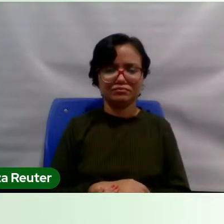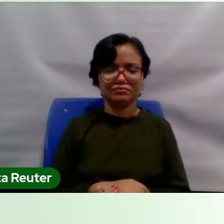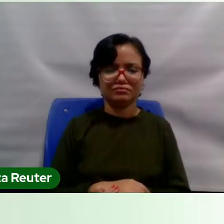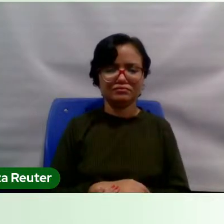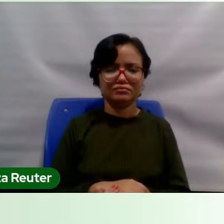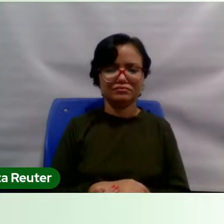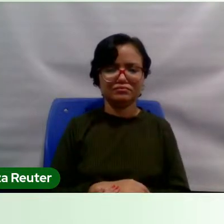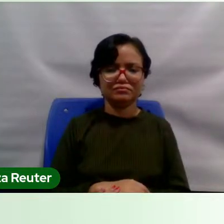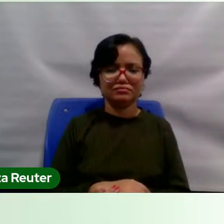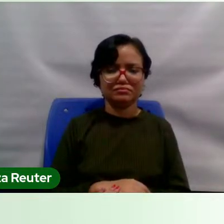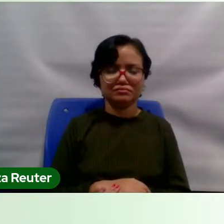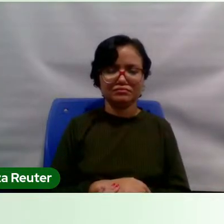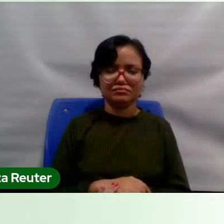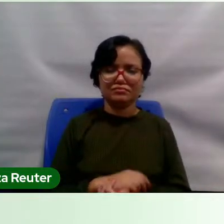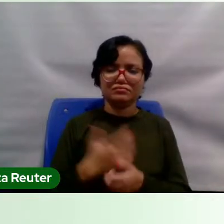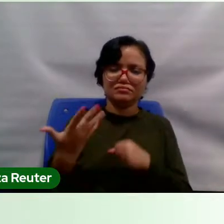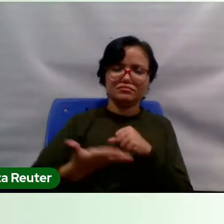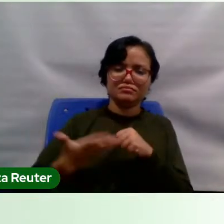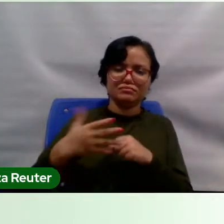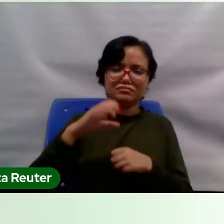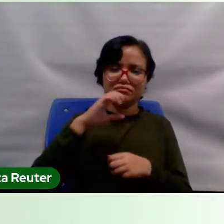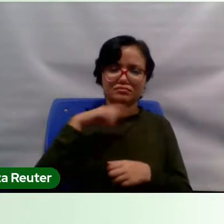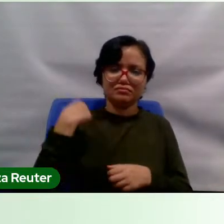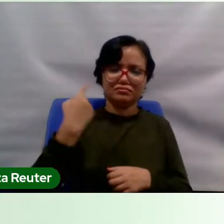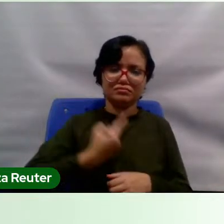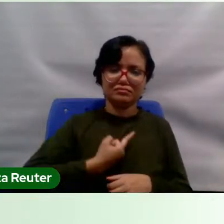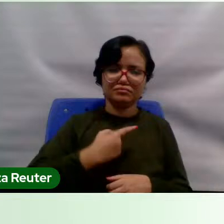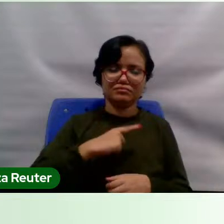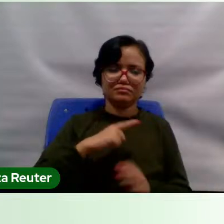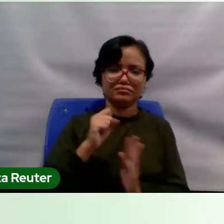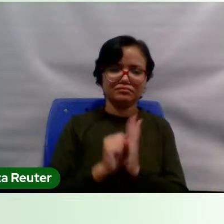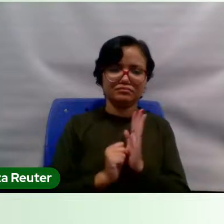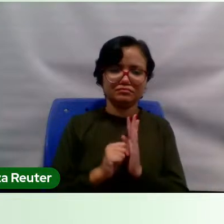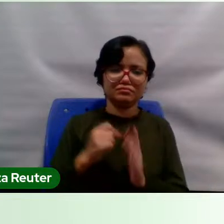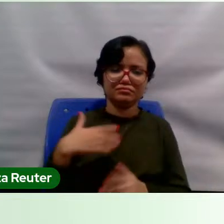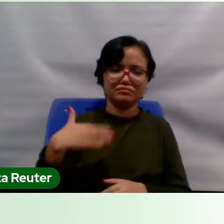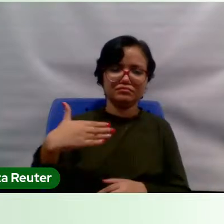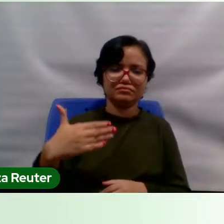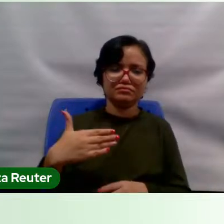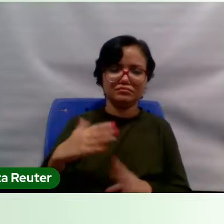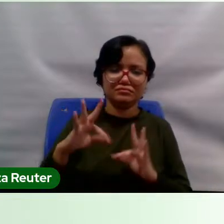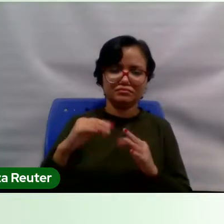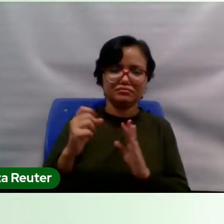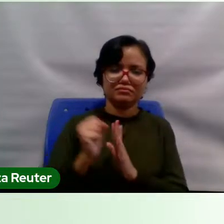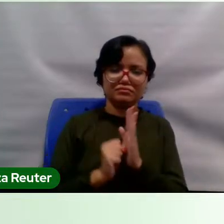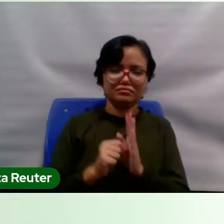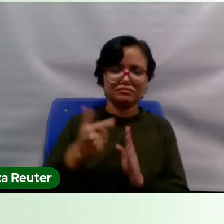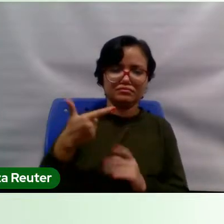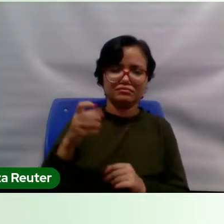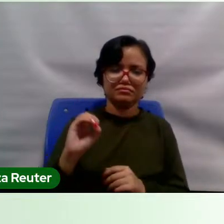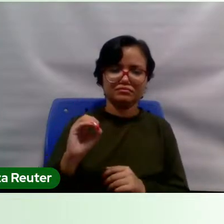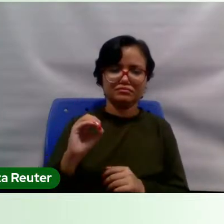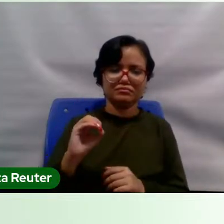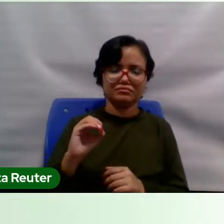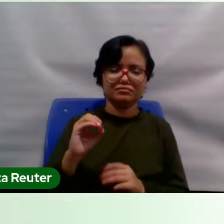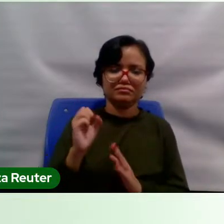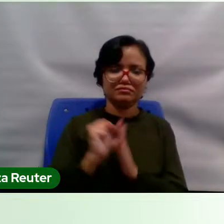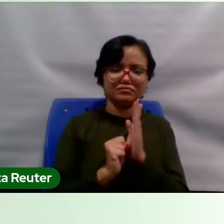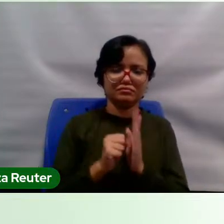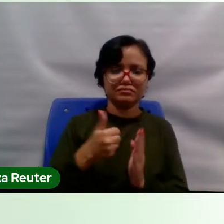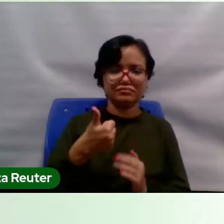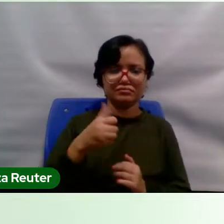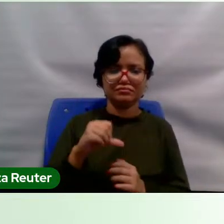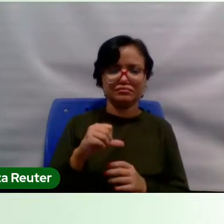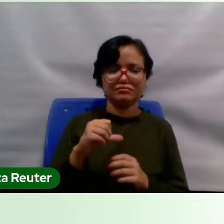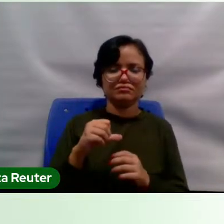conhecimento que a gente tem durante séculos do nosso século 20, do século 19, procura